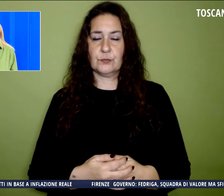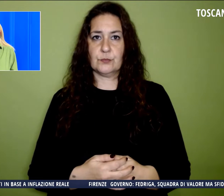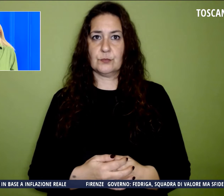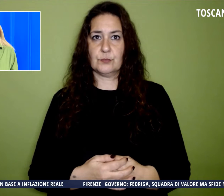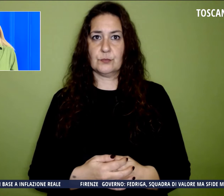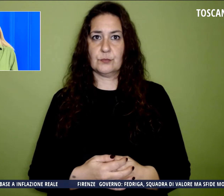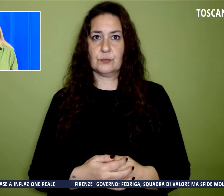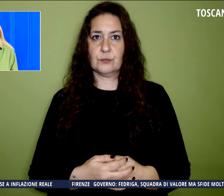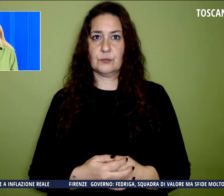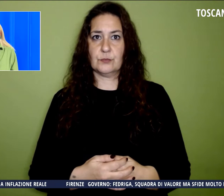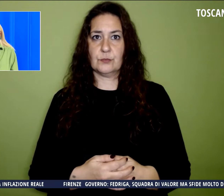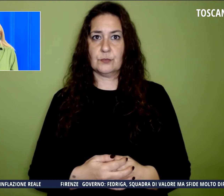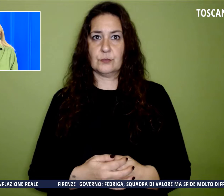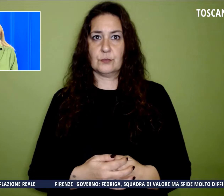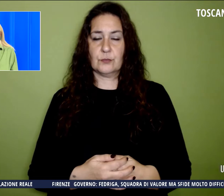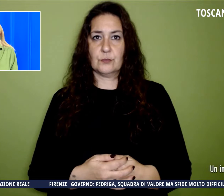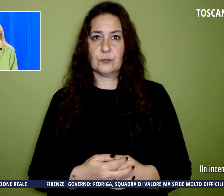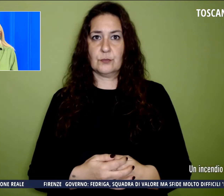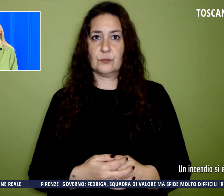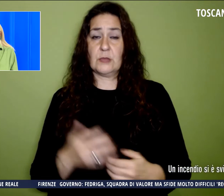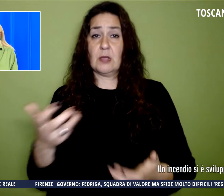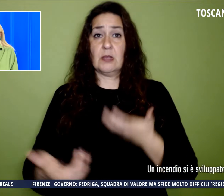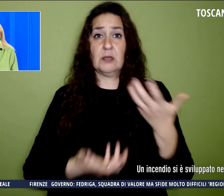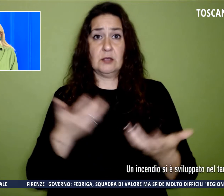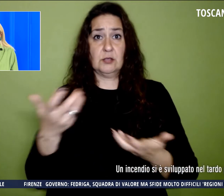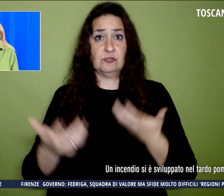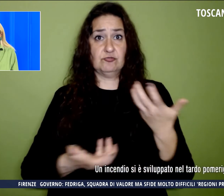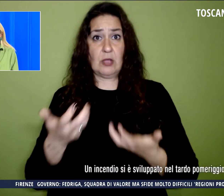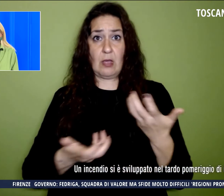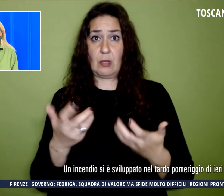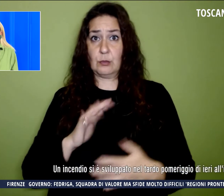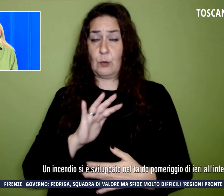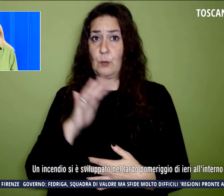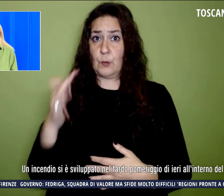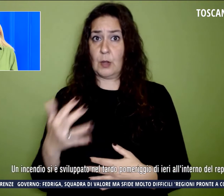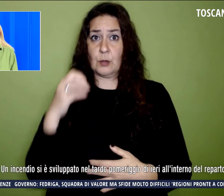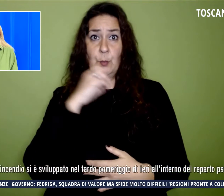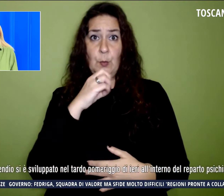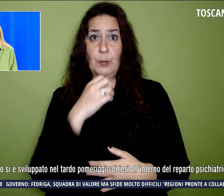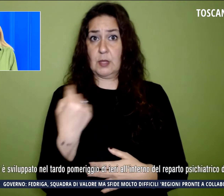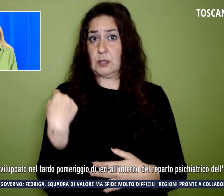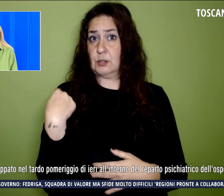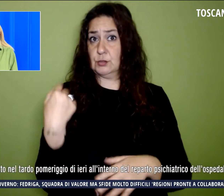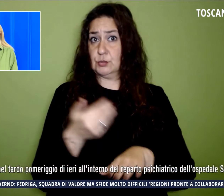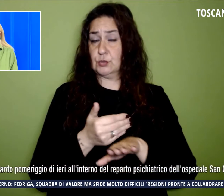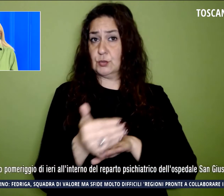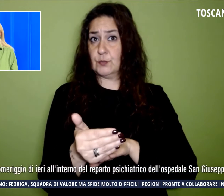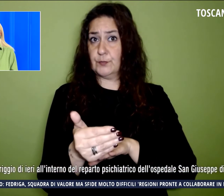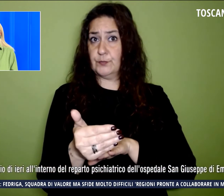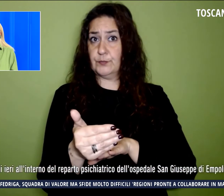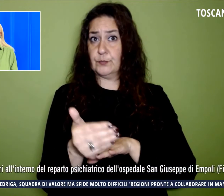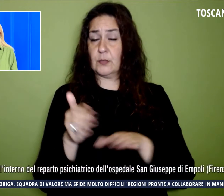E c'è un altro incendio che si è sviluppato nel tardo pomeriggio di ieri all'interno del reparto